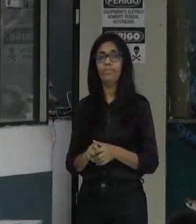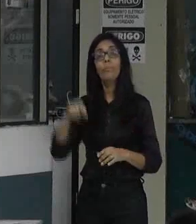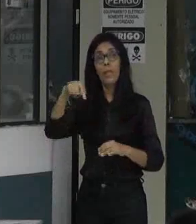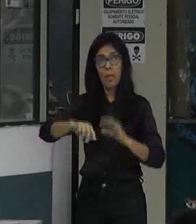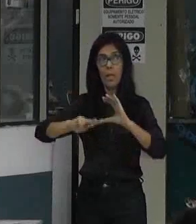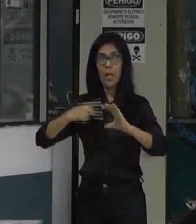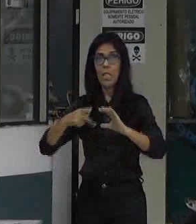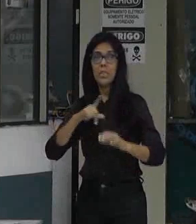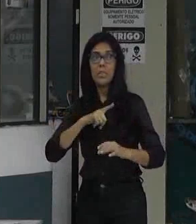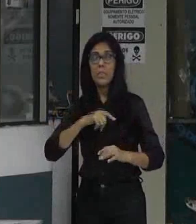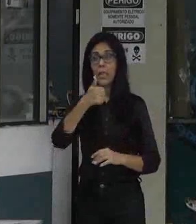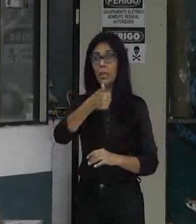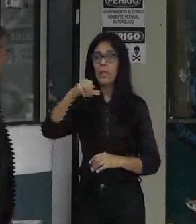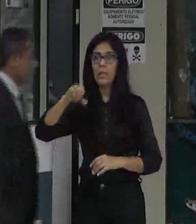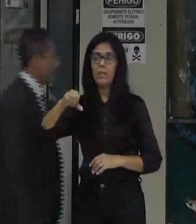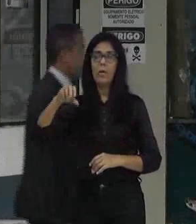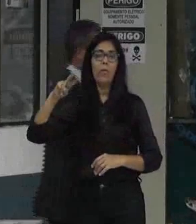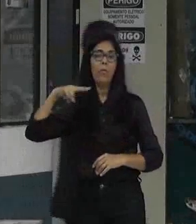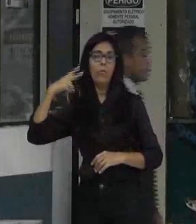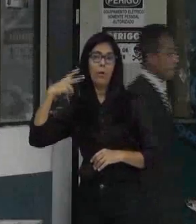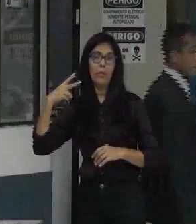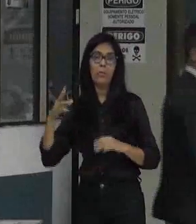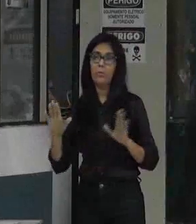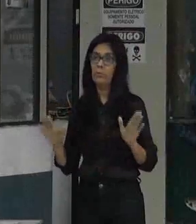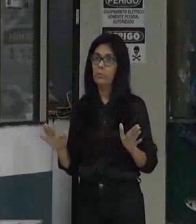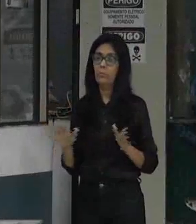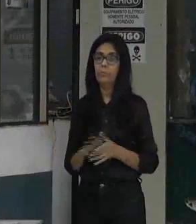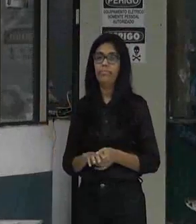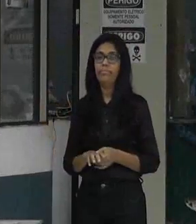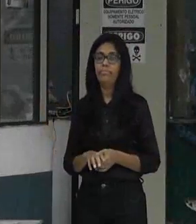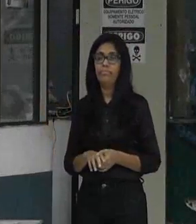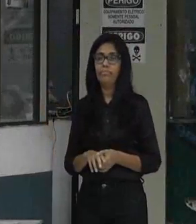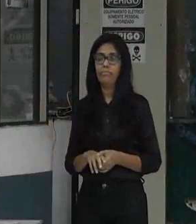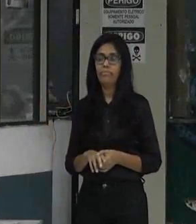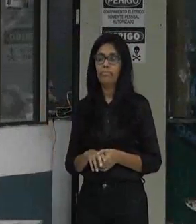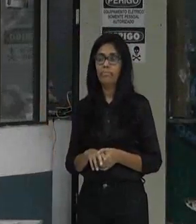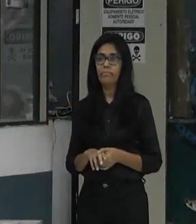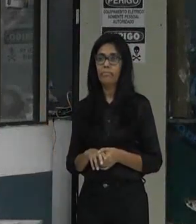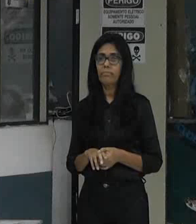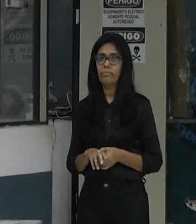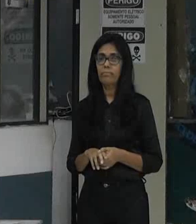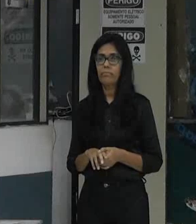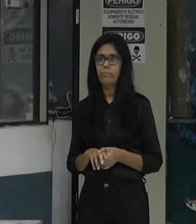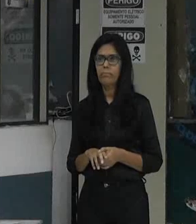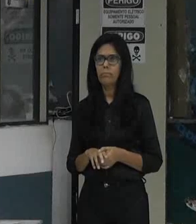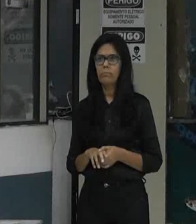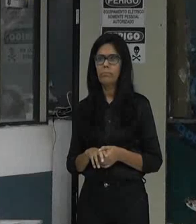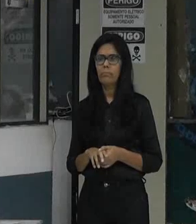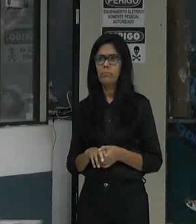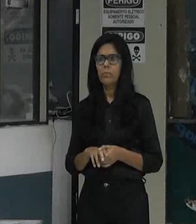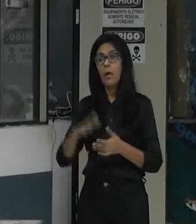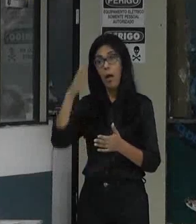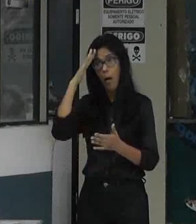nessa casa e não tenho dúvida de que os vereadores que tiveram